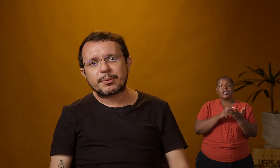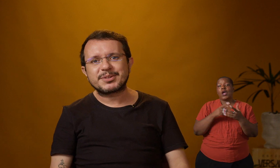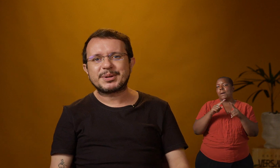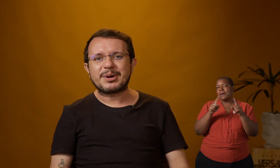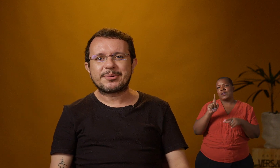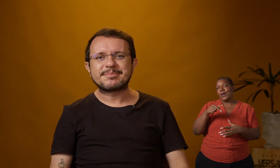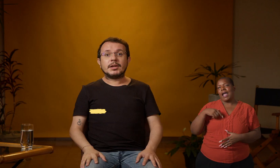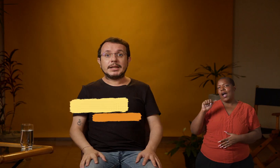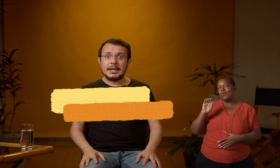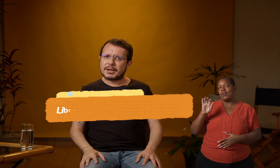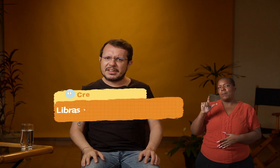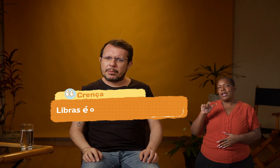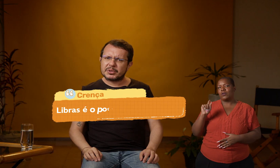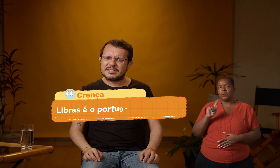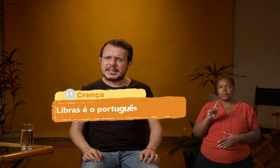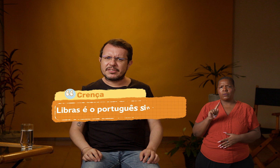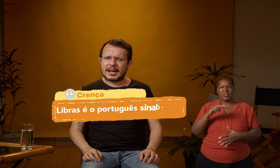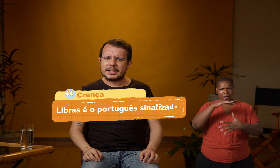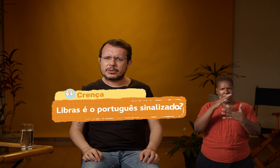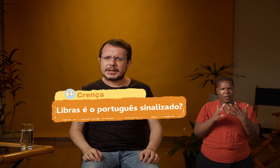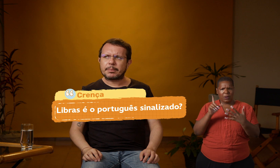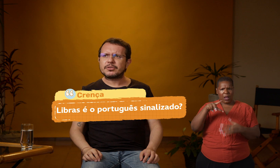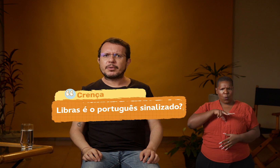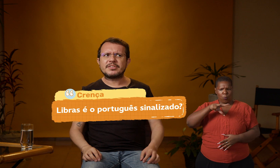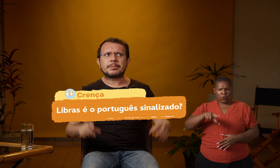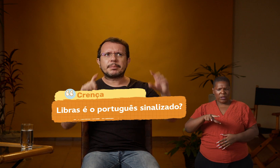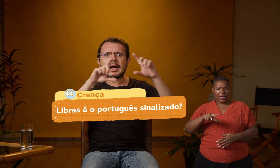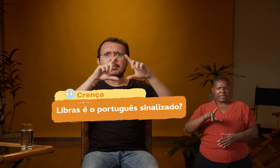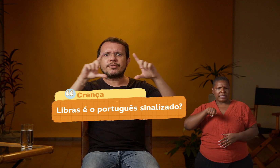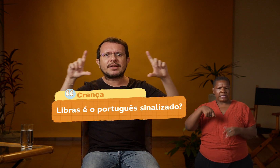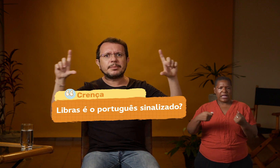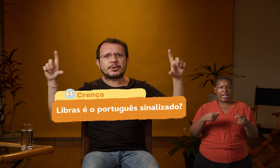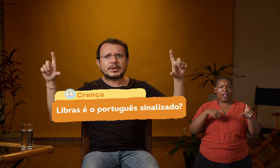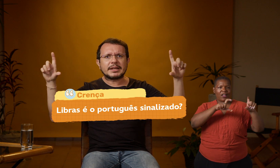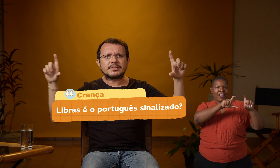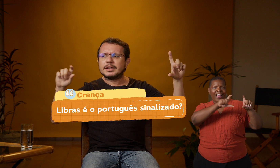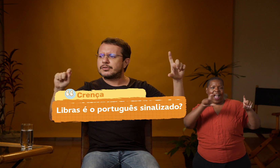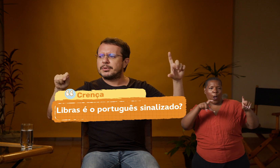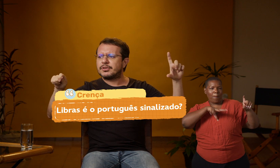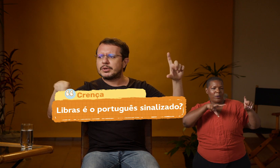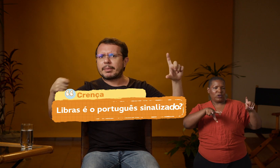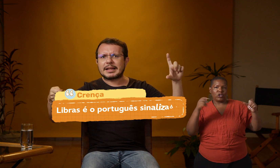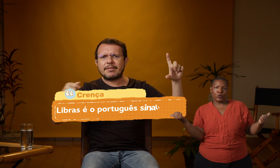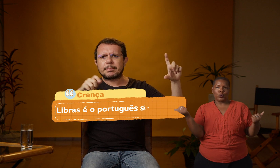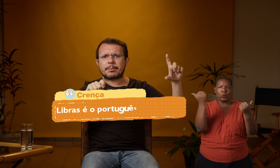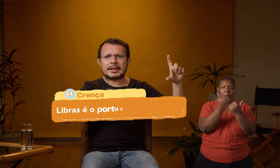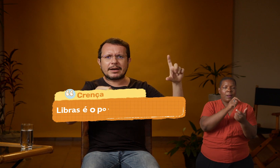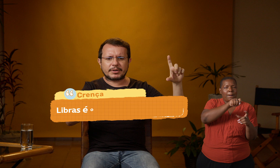alfabeto manual. Libras é o português sinalizado? Eu posso, por exemplo, pegar uma frase em português, substituir palavra por palavra